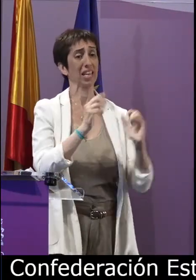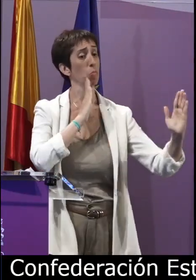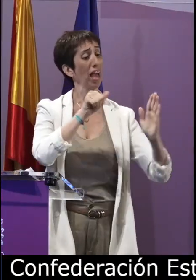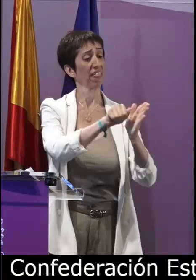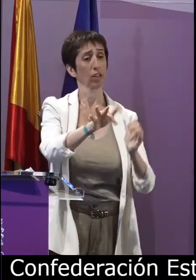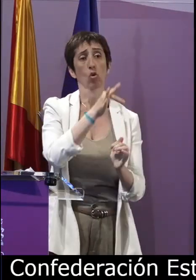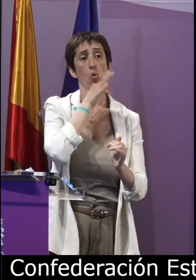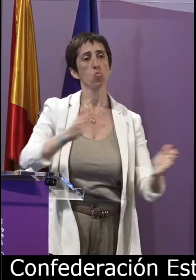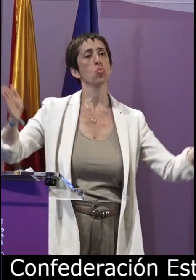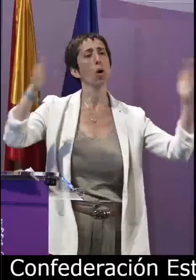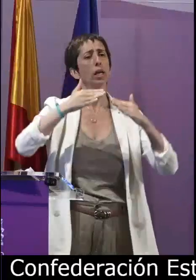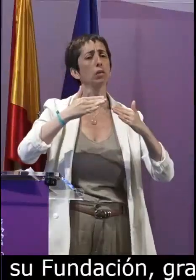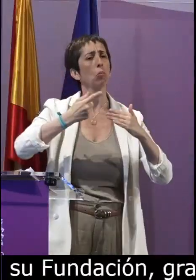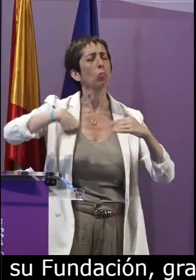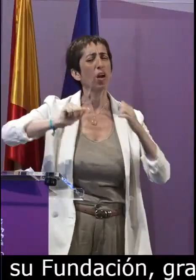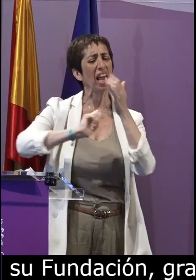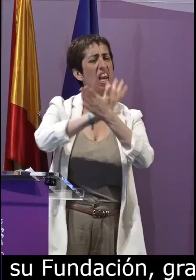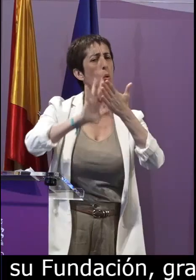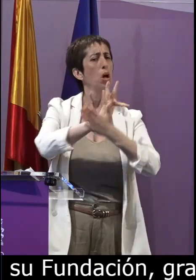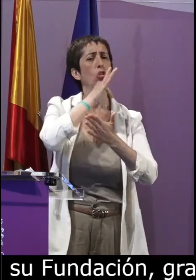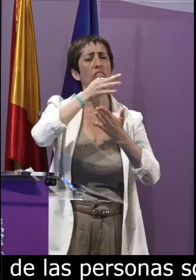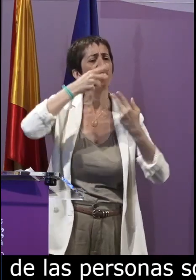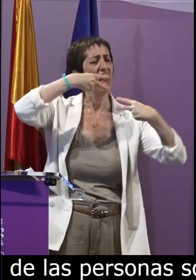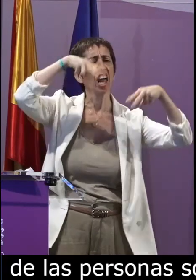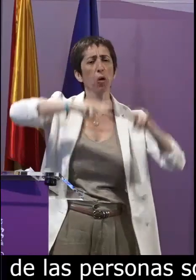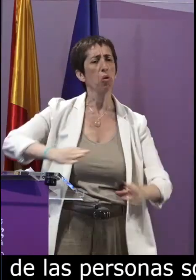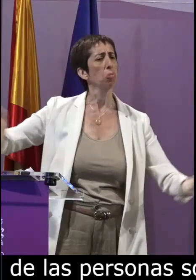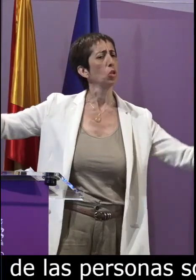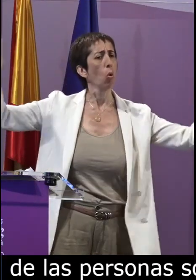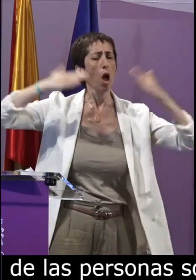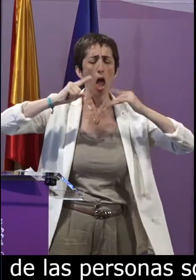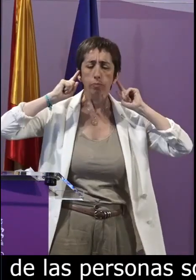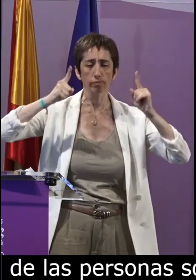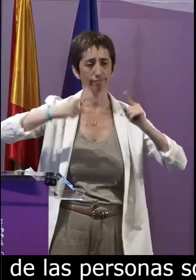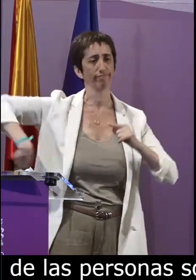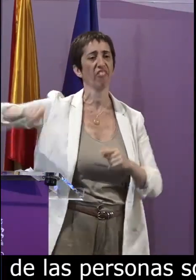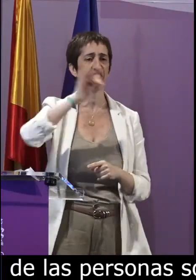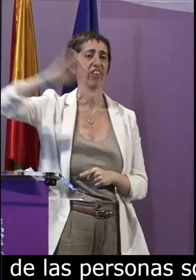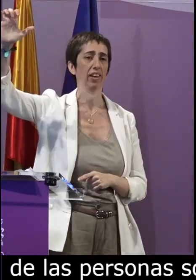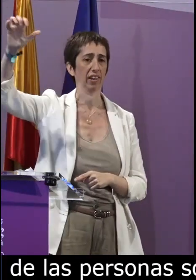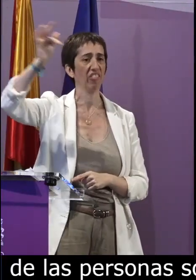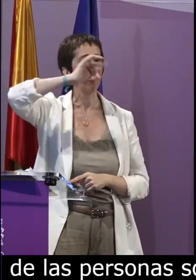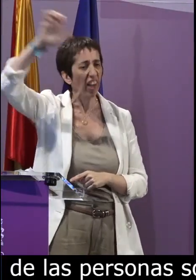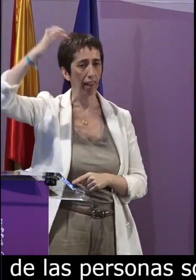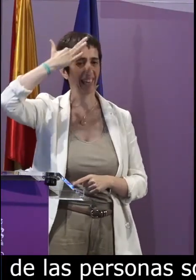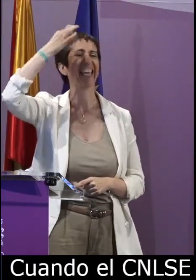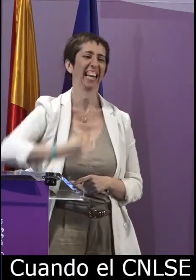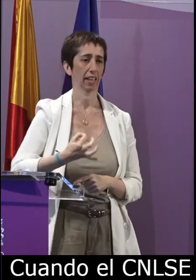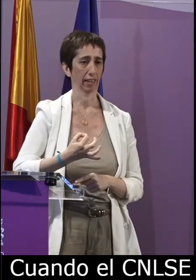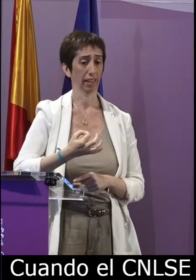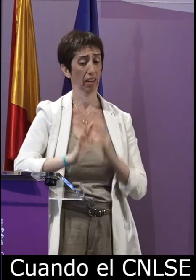sordas en España cuando el CENELSE aún no existía y nuestra lengua todavía no contaba con un reconocimiento oficial